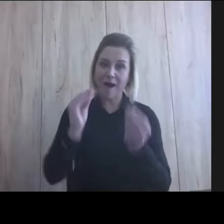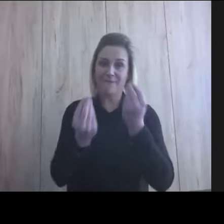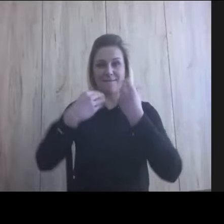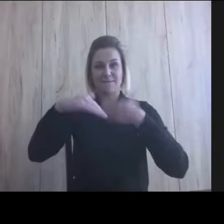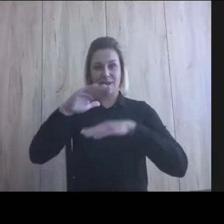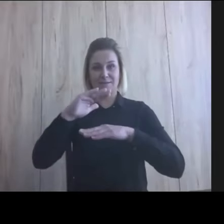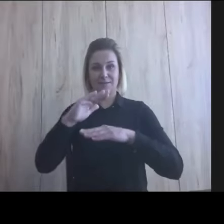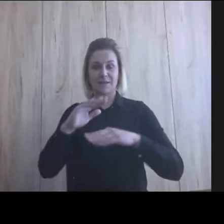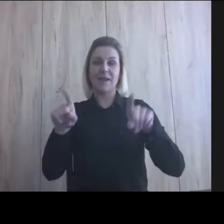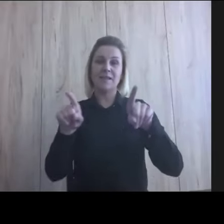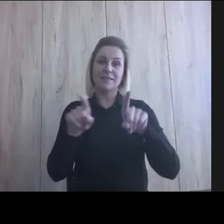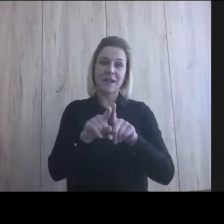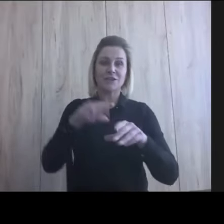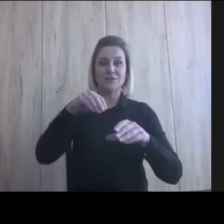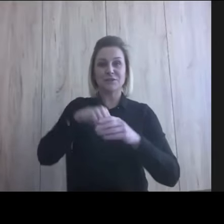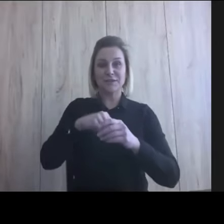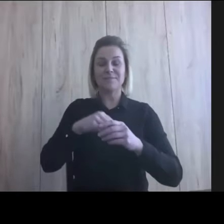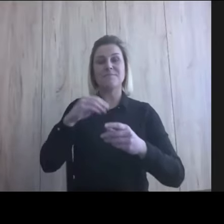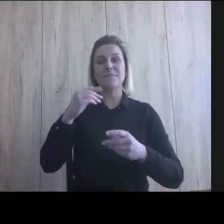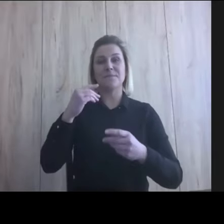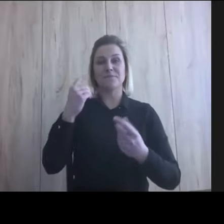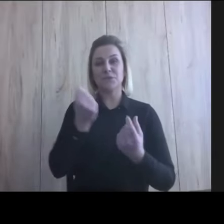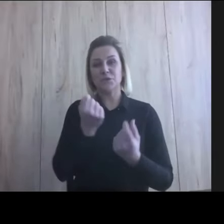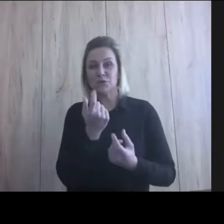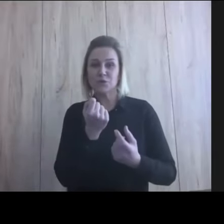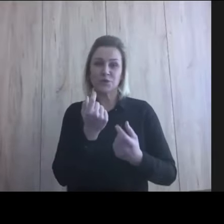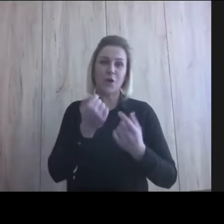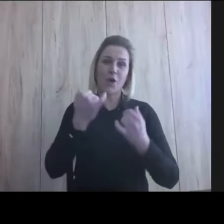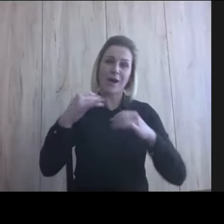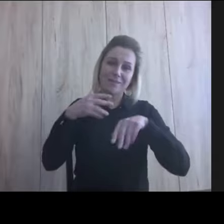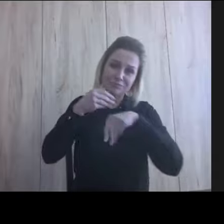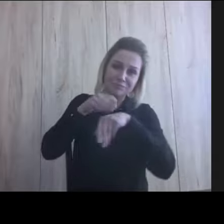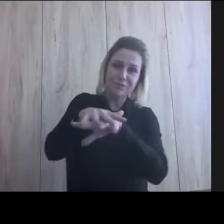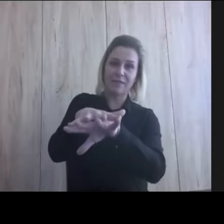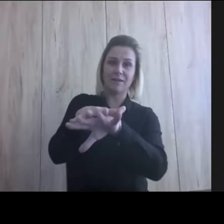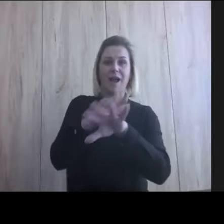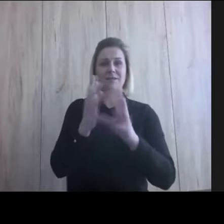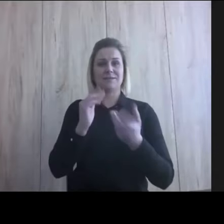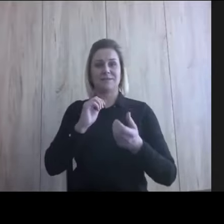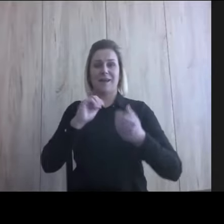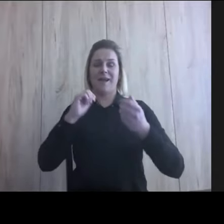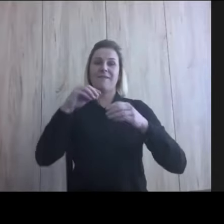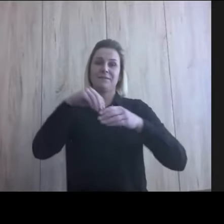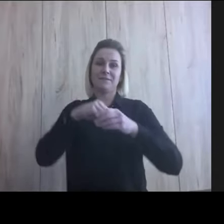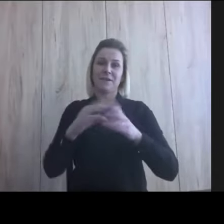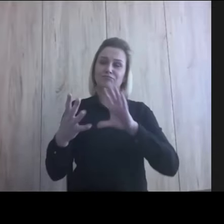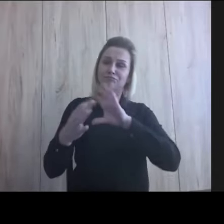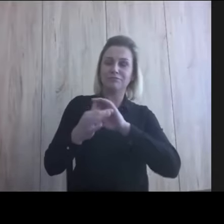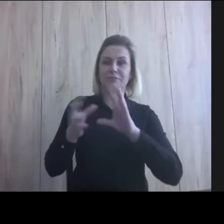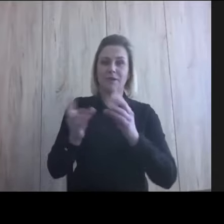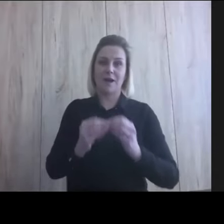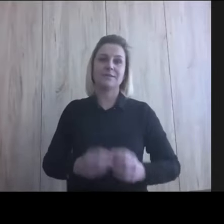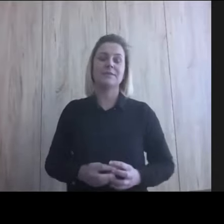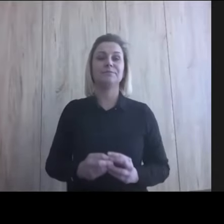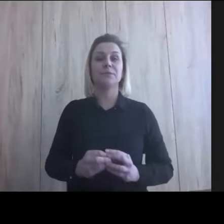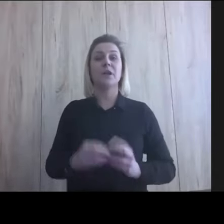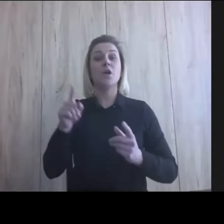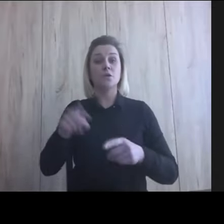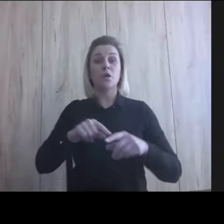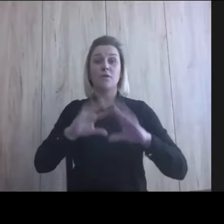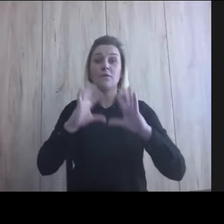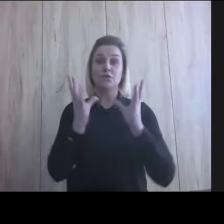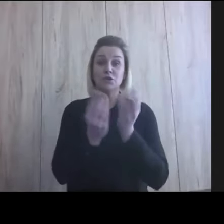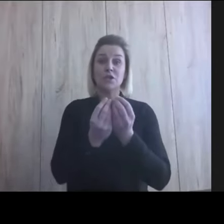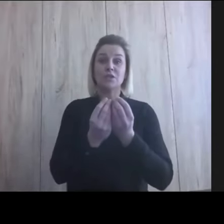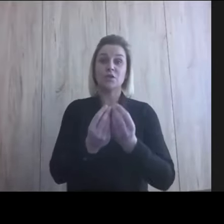takiego podejścia trochę integracyjnego, inkluzywnego. Więc to wszystko stało się